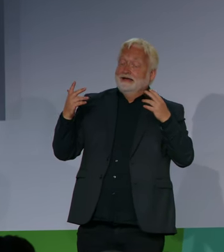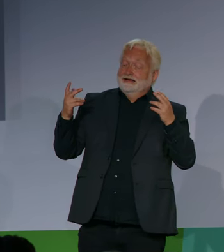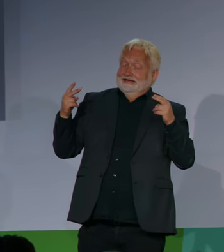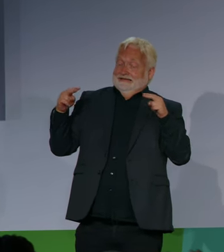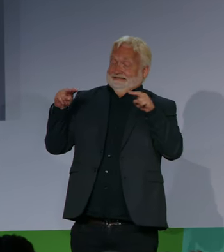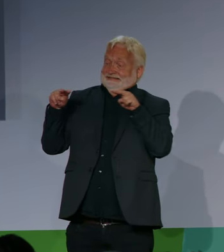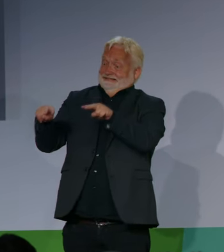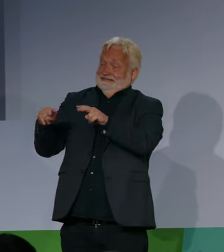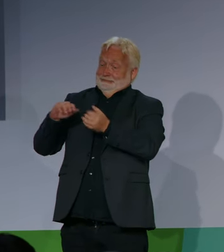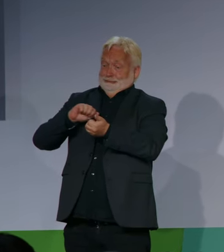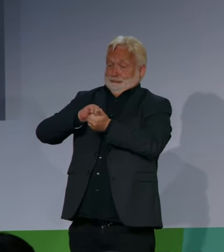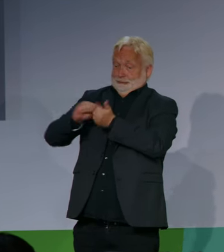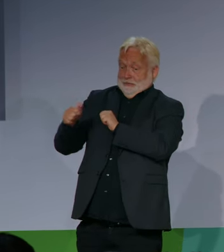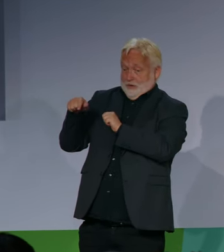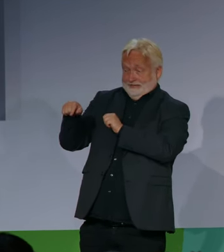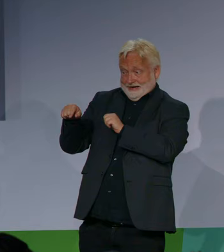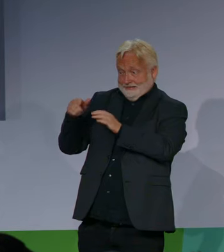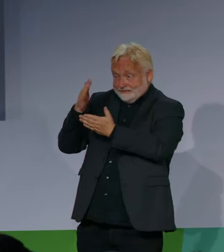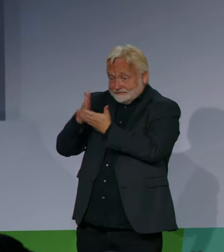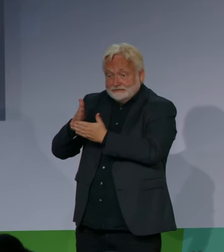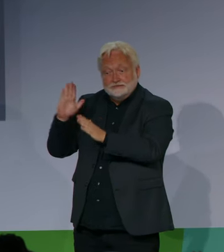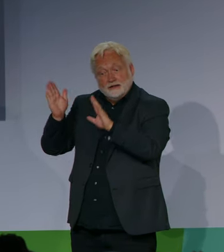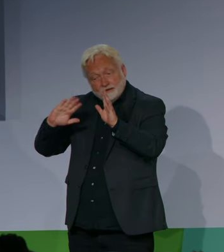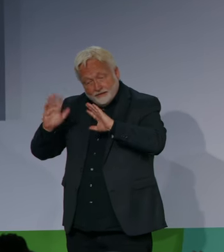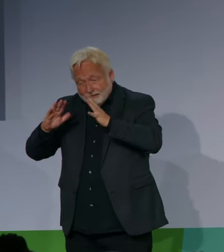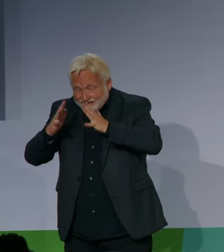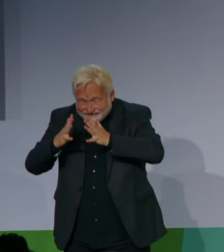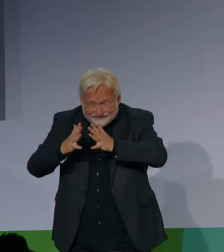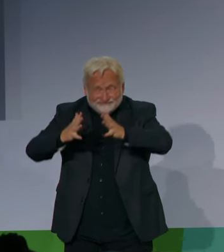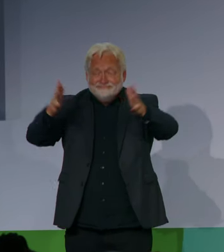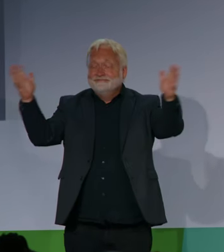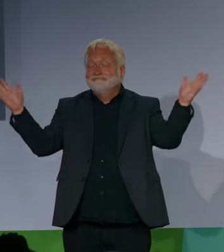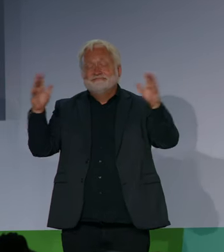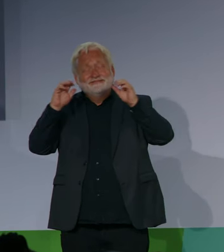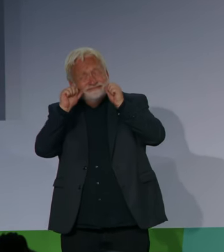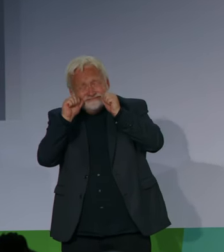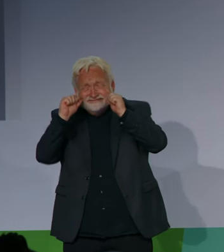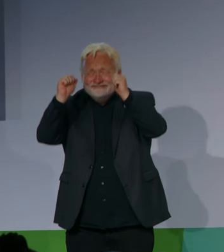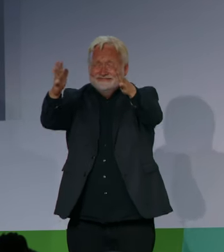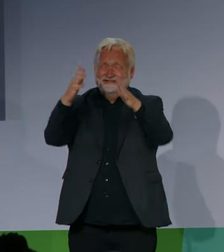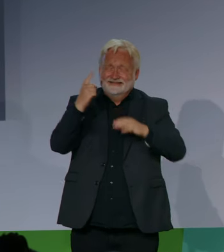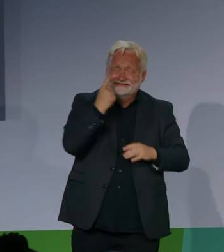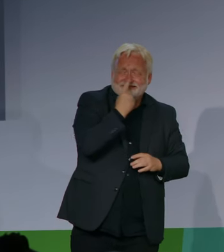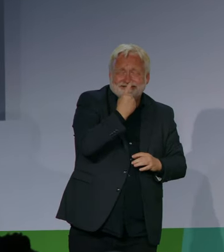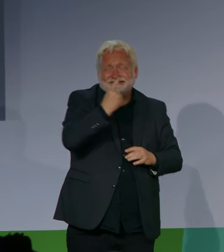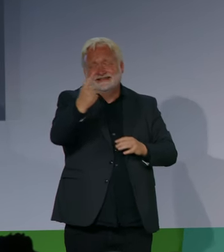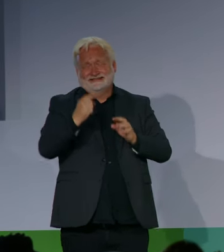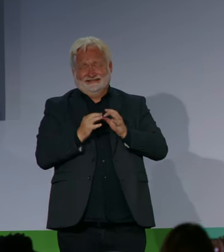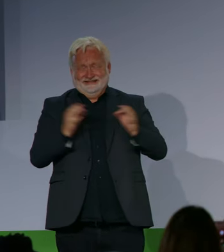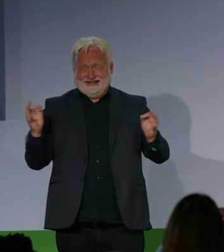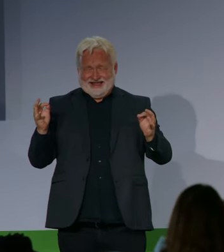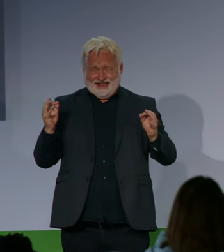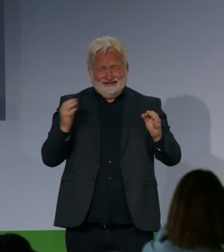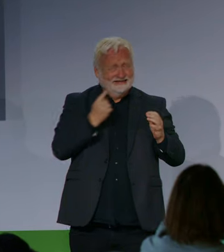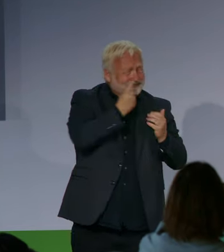klar, Inklusion ist eine Daueraufgabe. Es gilt dranbleiben und zwar für Bund, Länder und Gemeinden. Mit